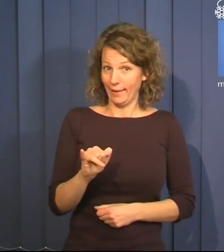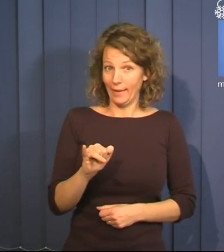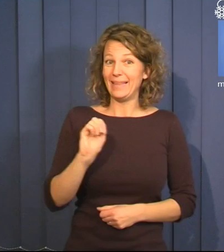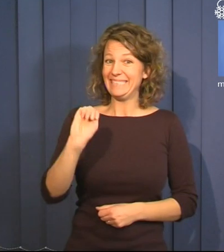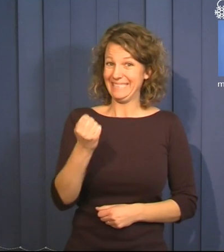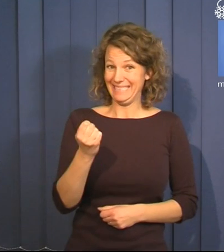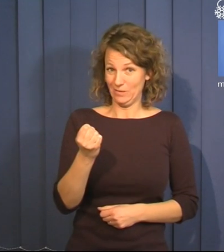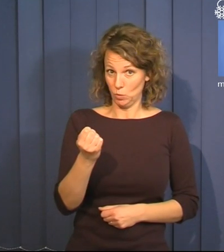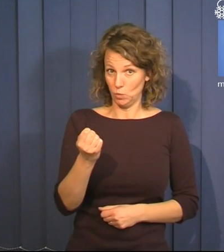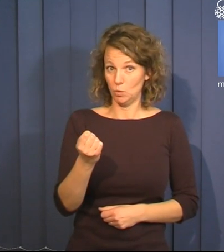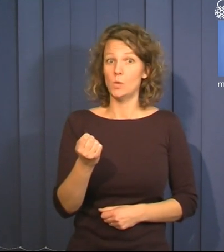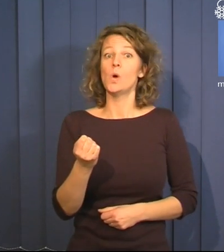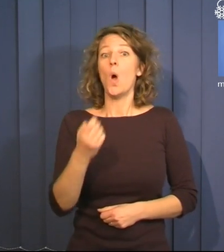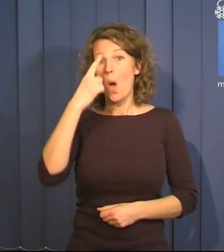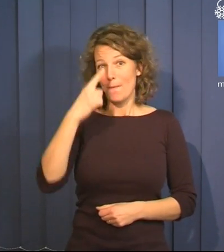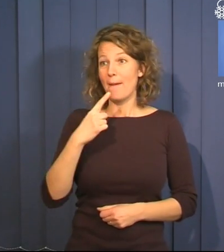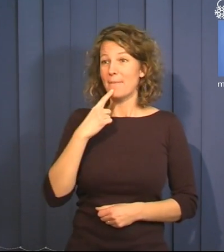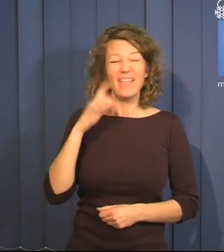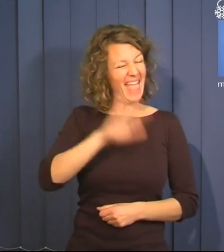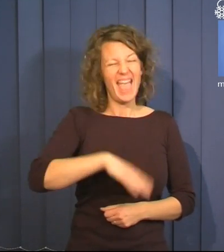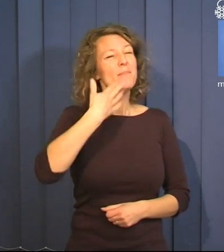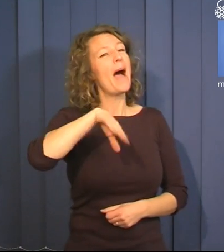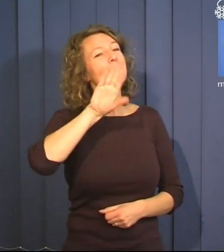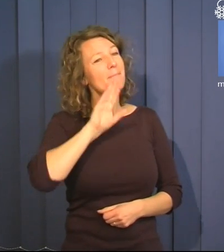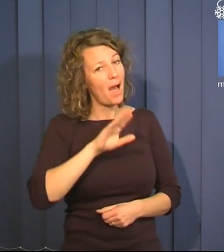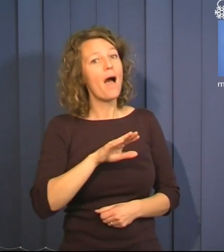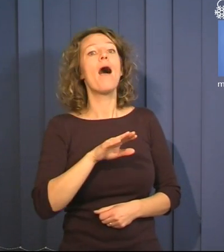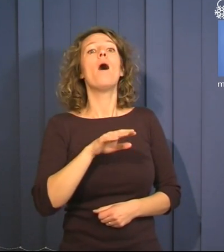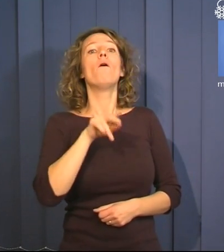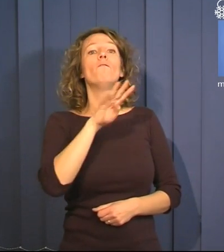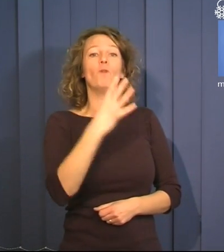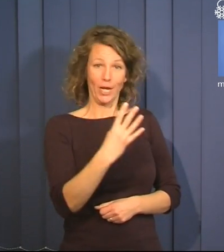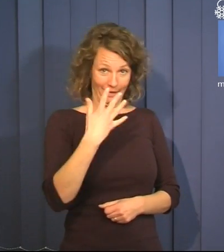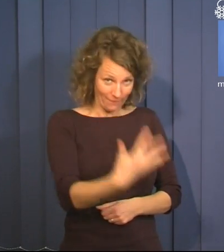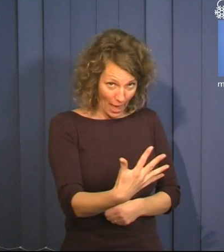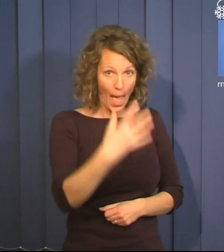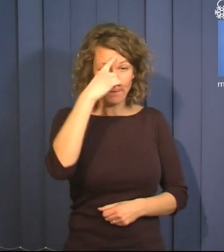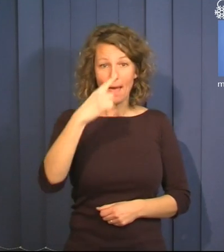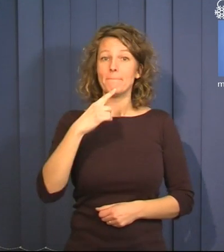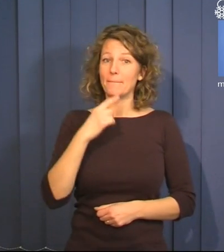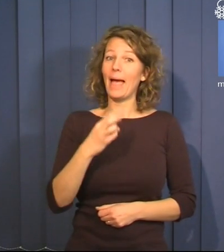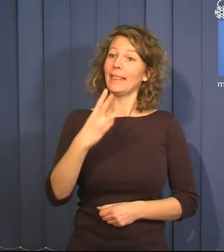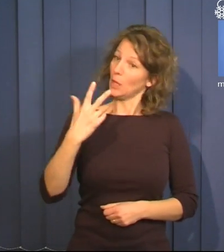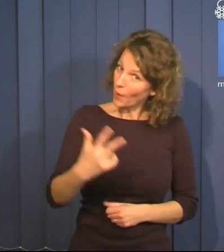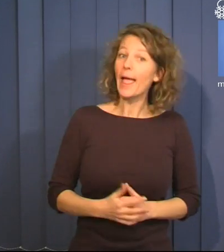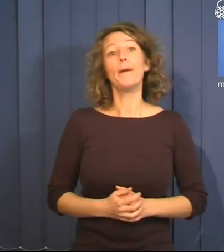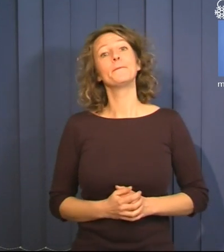hon är 9. Och pappa, mamma, hon är 45 och pappa är 38.